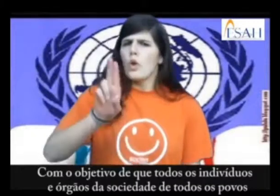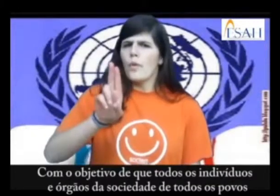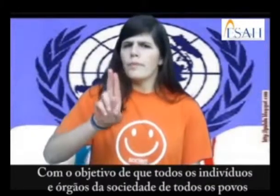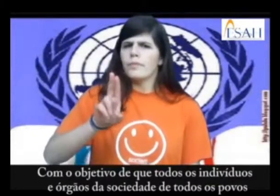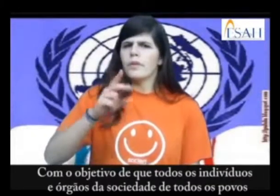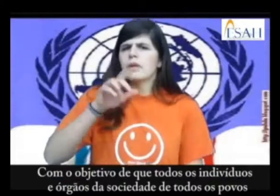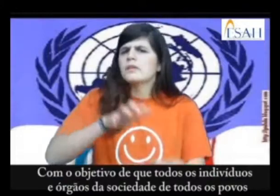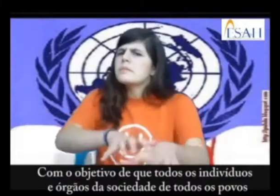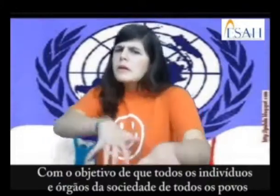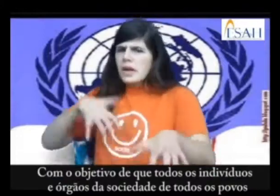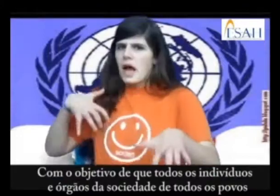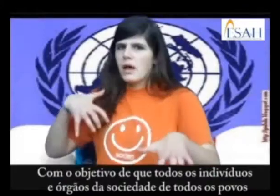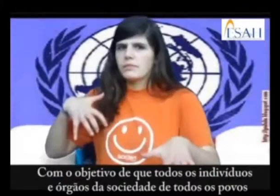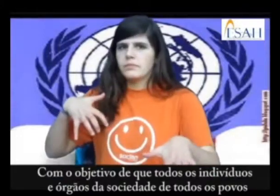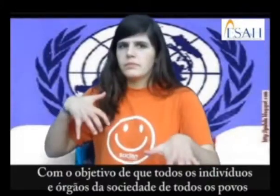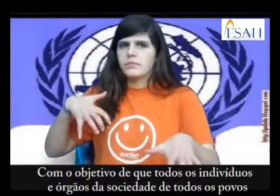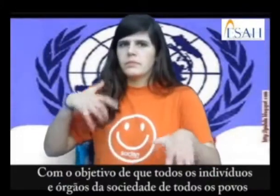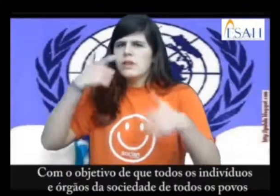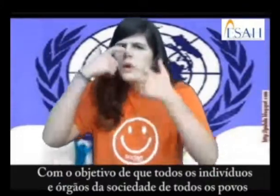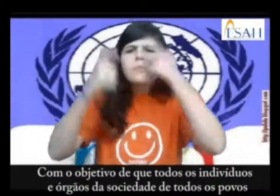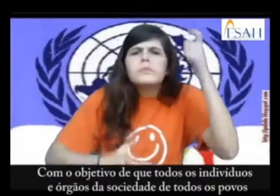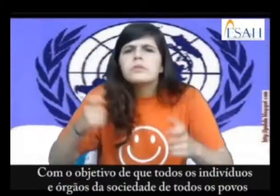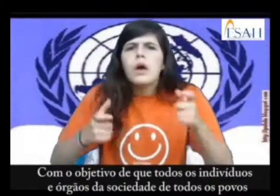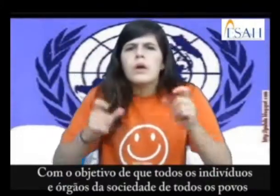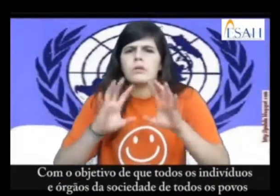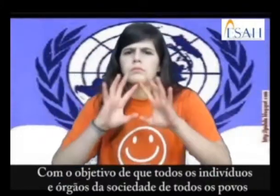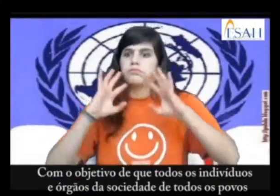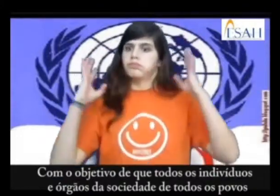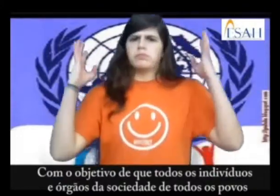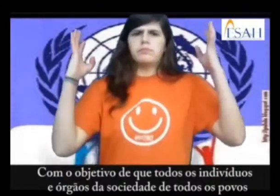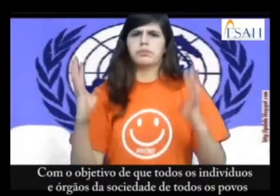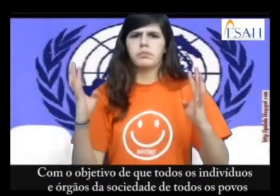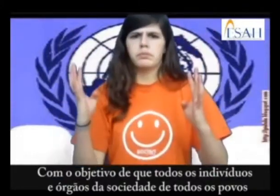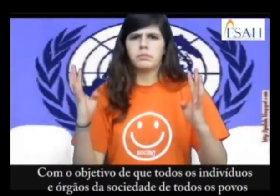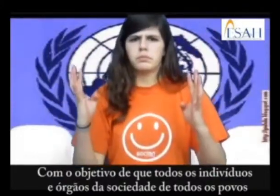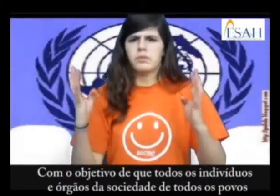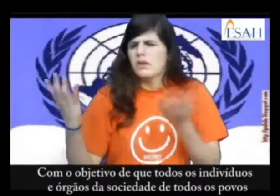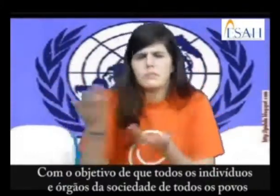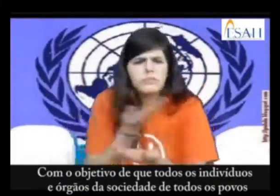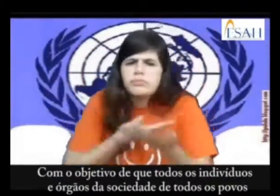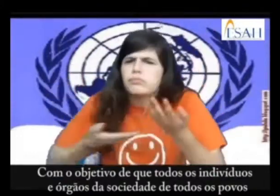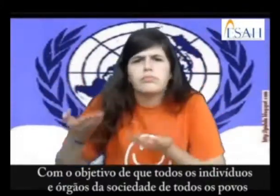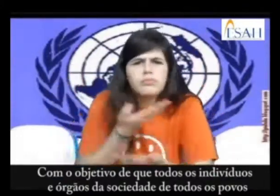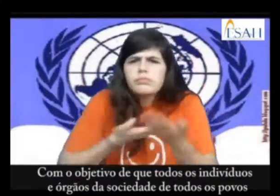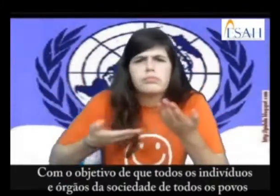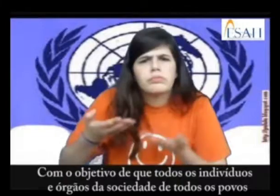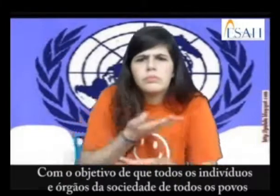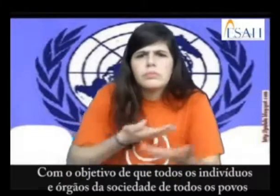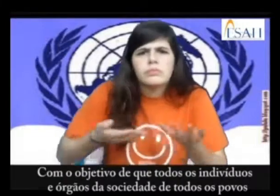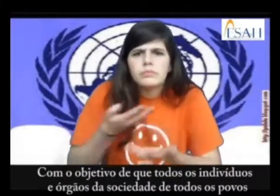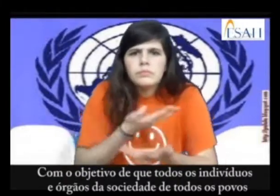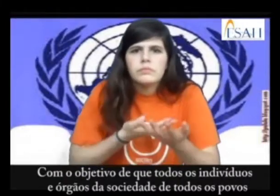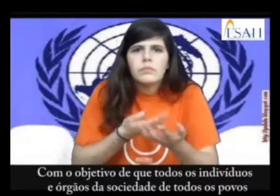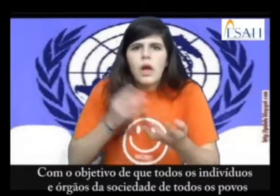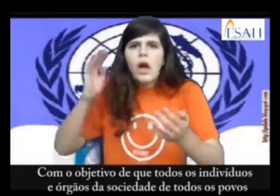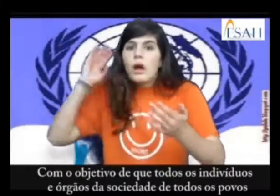Com o objetivo de que todos os indivíduos e órgãos da sociedade, de todos os povos e todas as nações